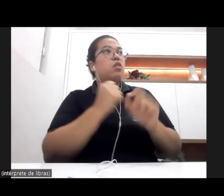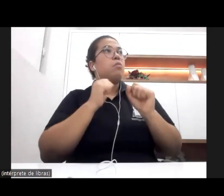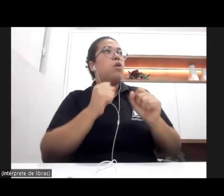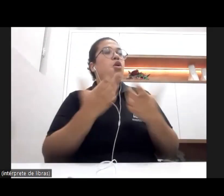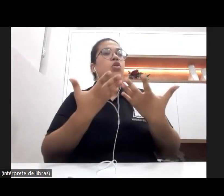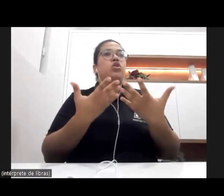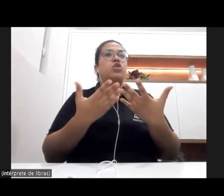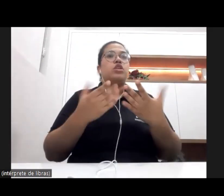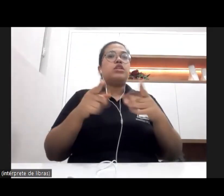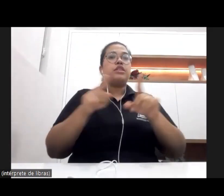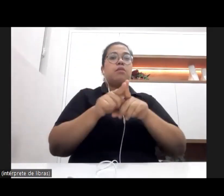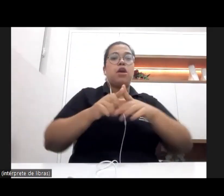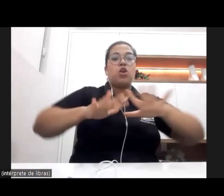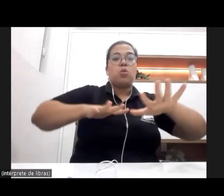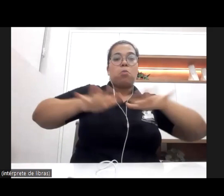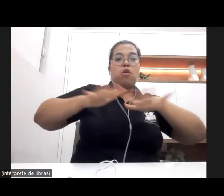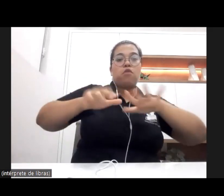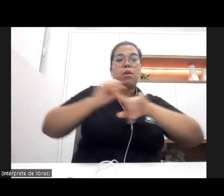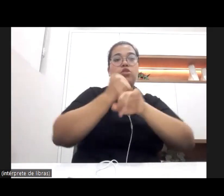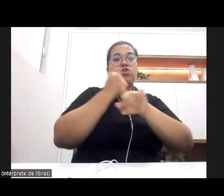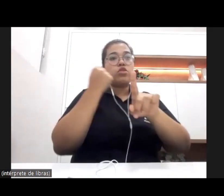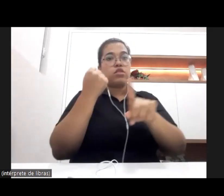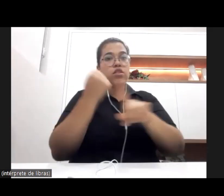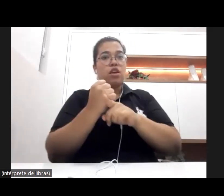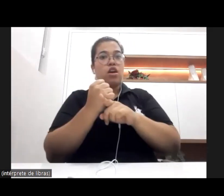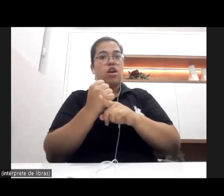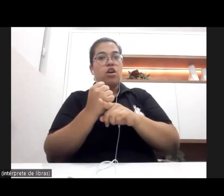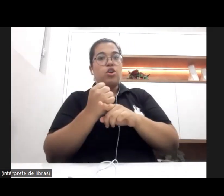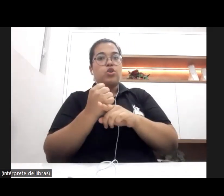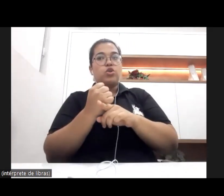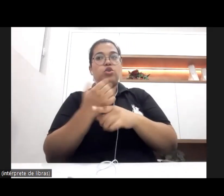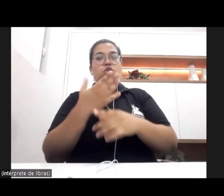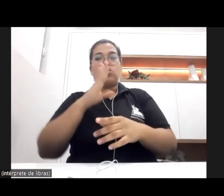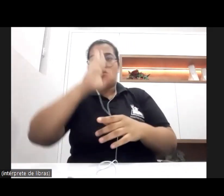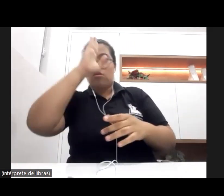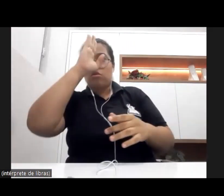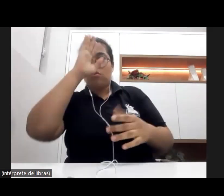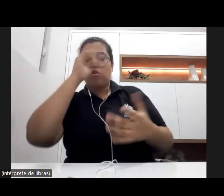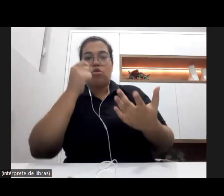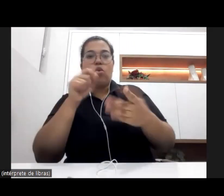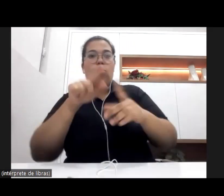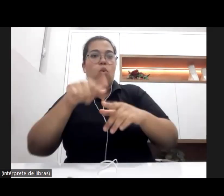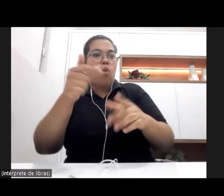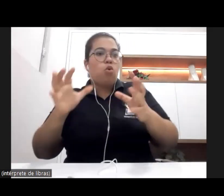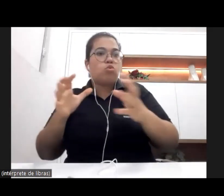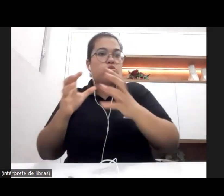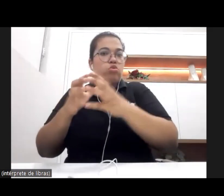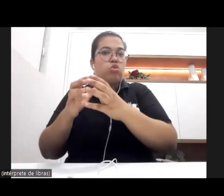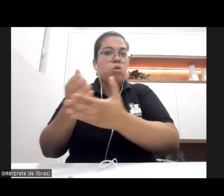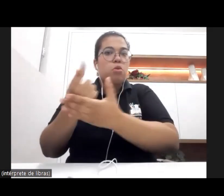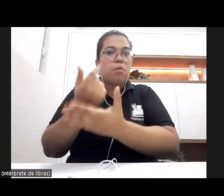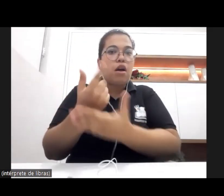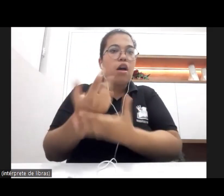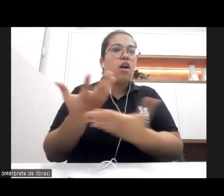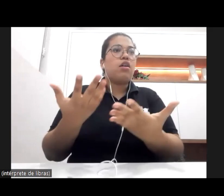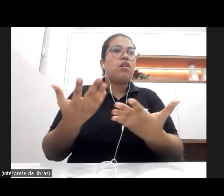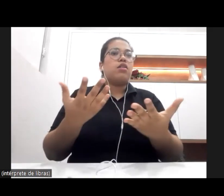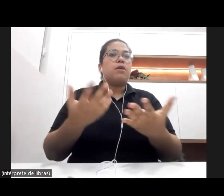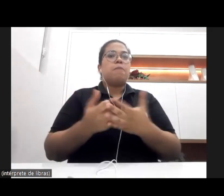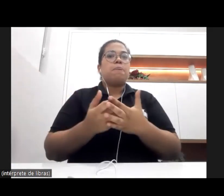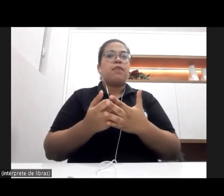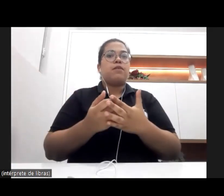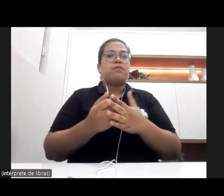sociais, na esfera privada, seja ela filantrópica ou empresarial. Nós temos um campo de atuação